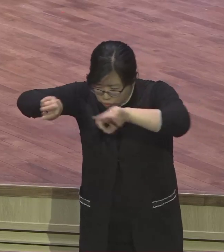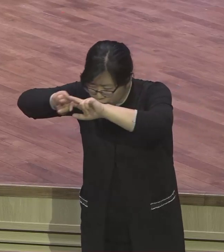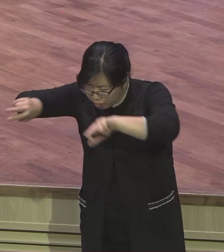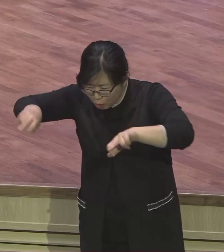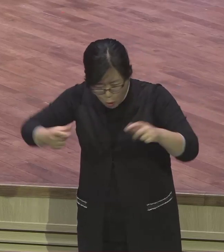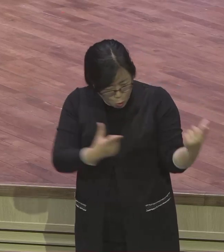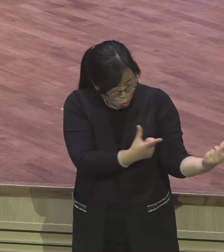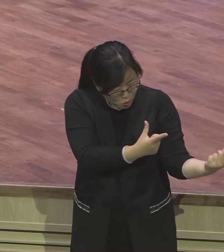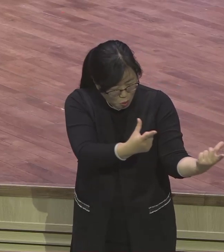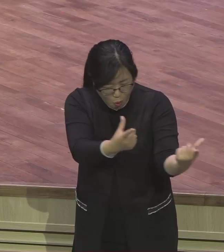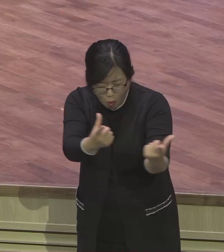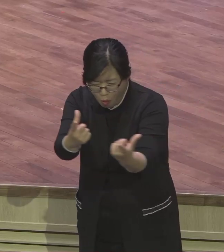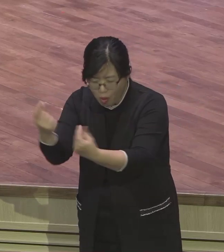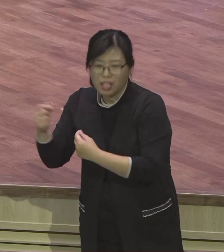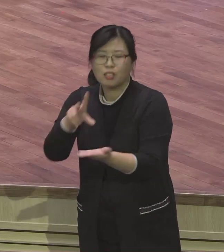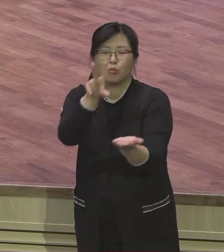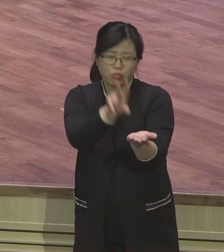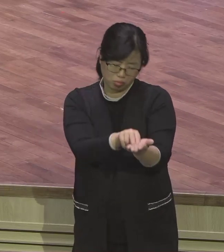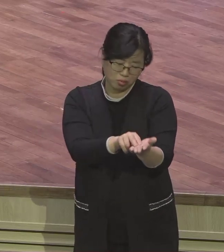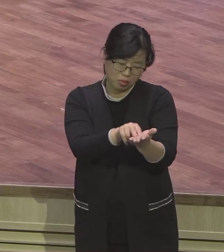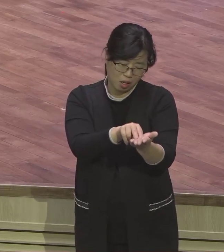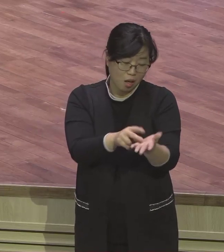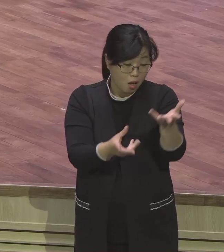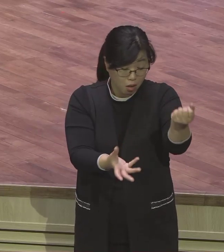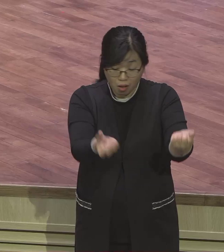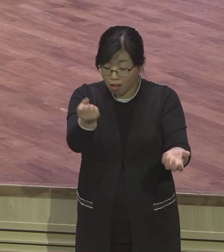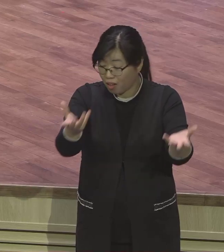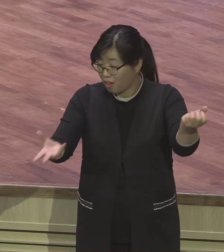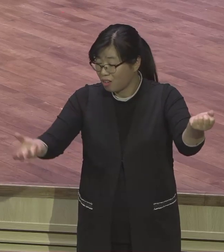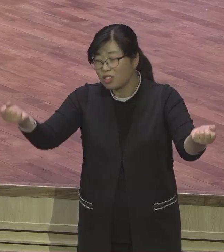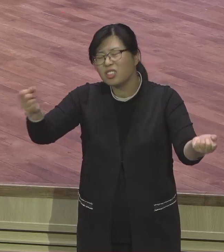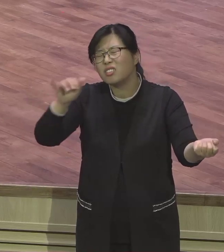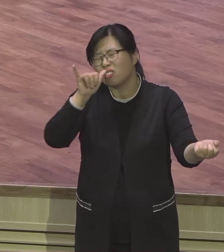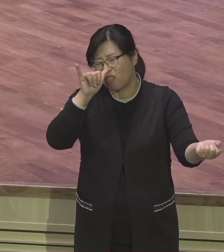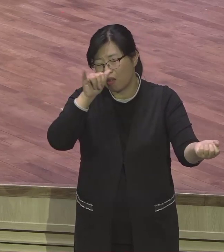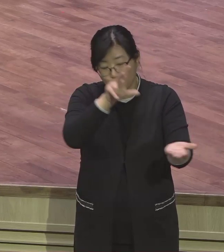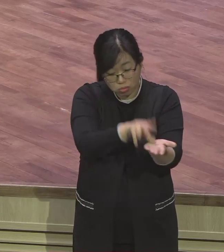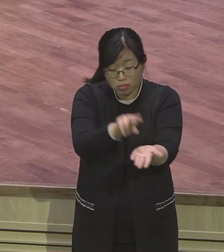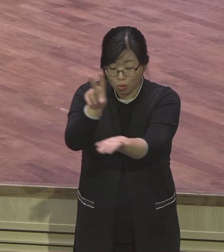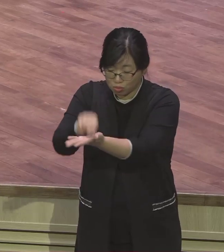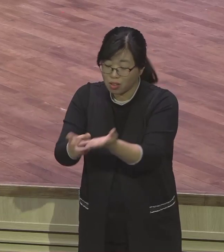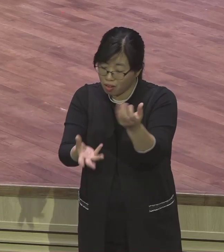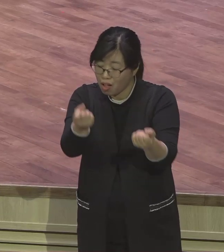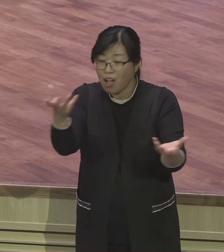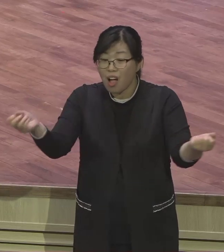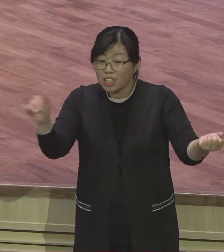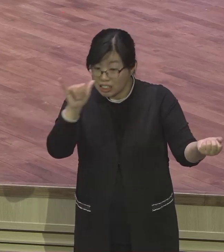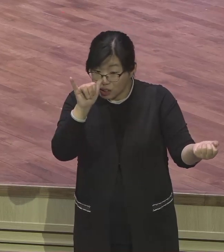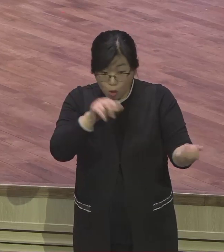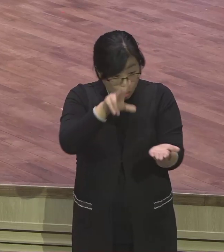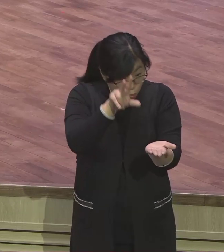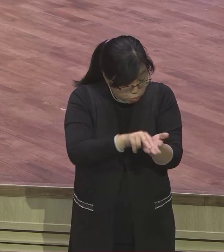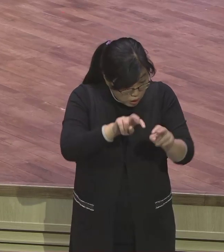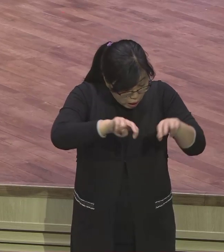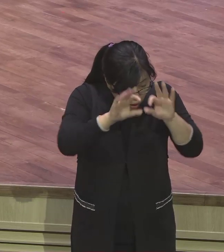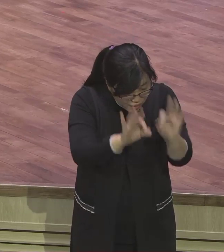내 실력으로 내 능력이 아니에요 말씀에 적응해서 예배를 통하여 주의 음성을 듣고 여러분 결단한 시간표 되기를 주의하며 축복합니다